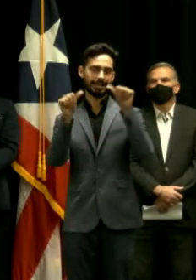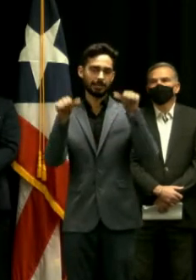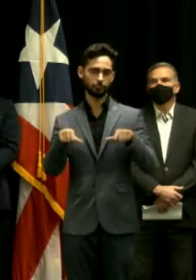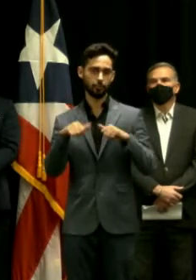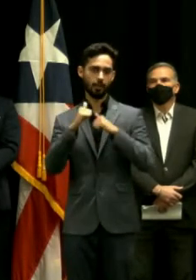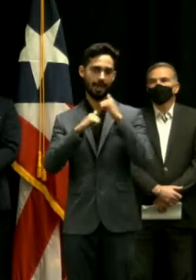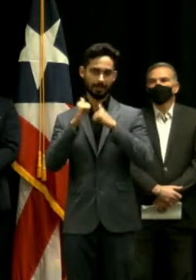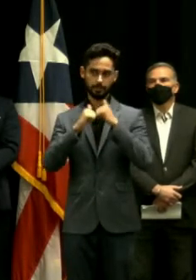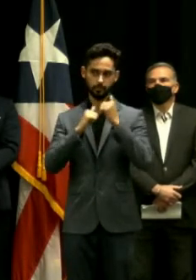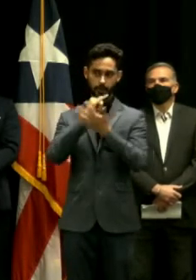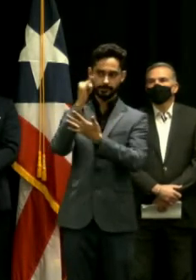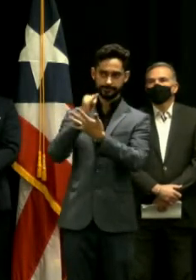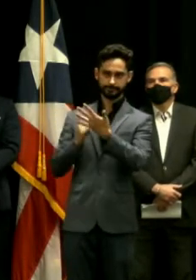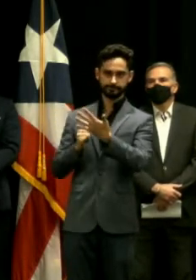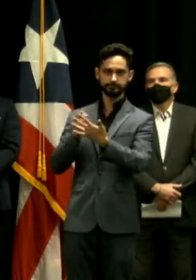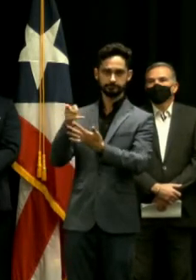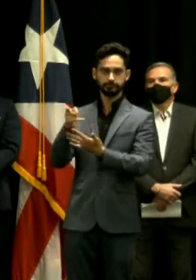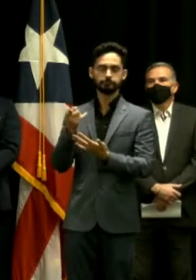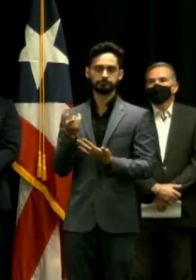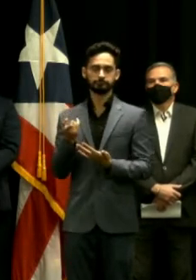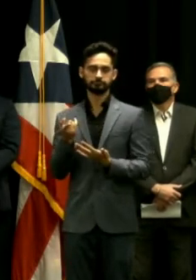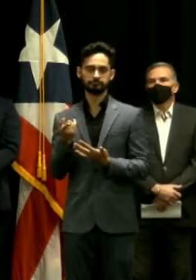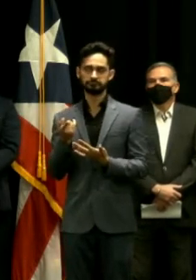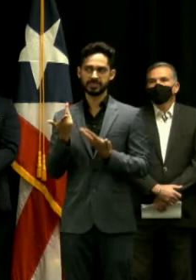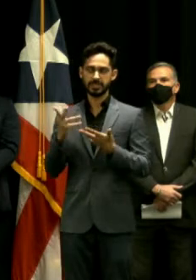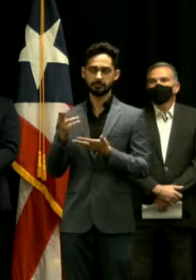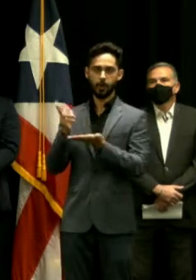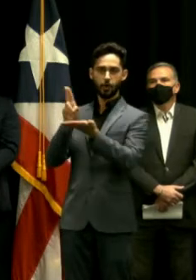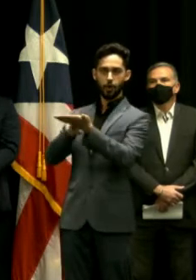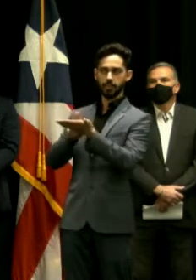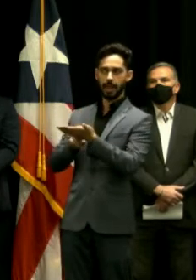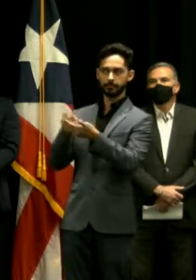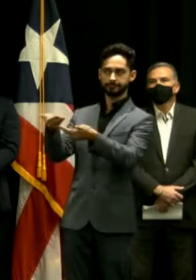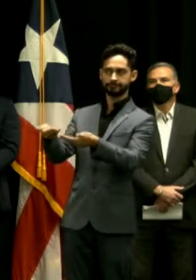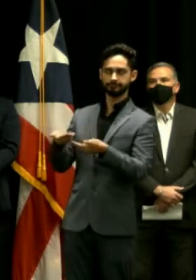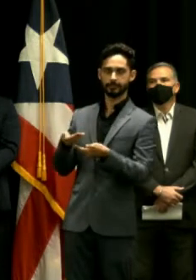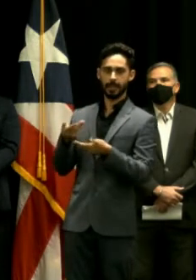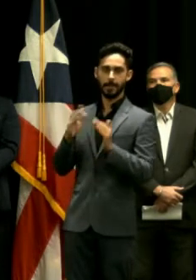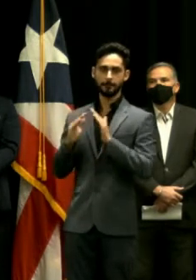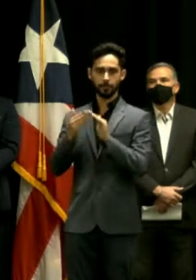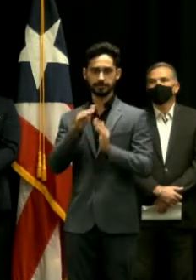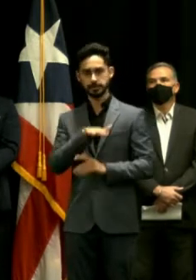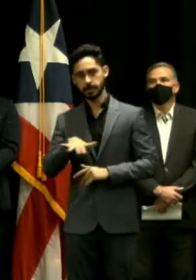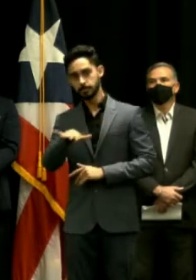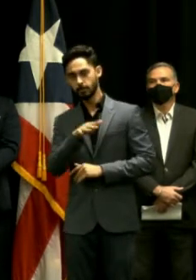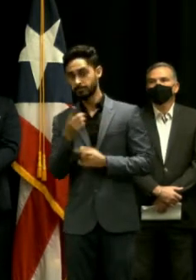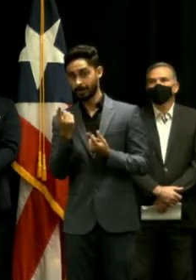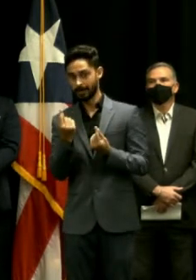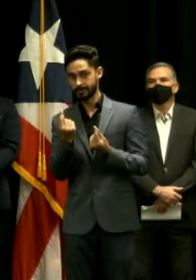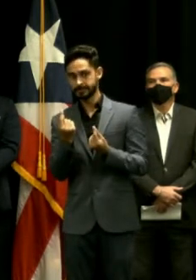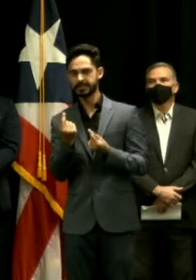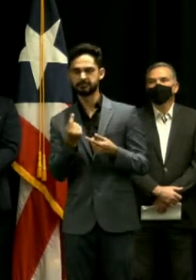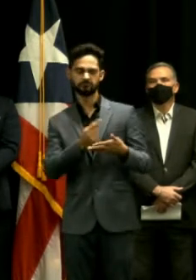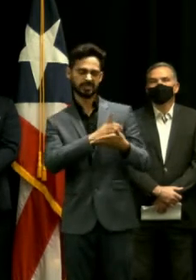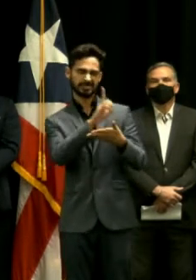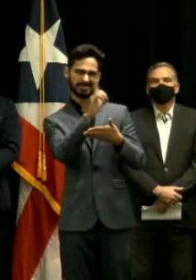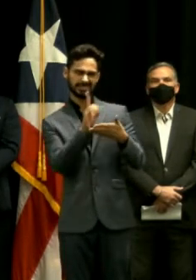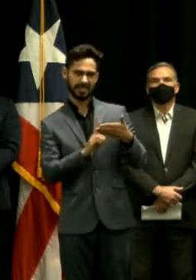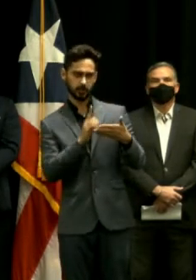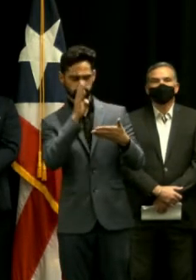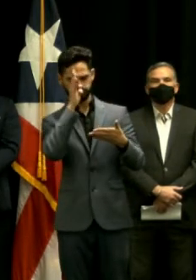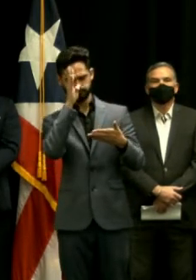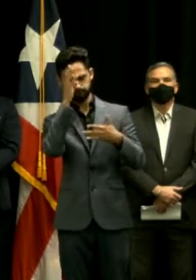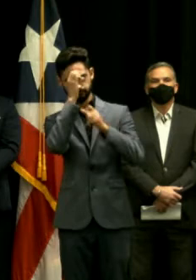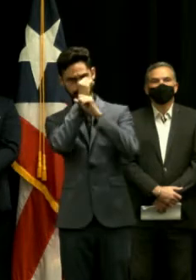por el municipio para llevar a cabo el diseño preliminar conceptual